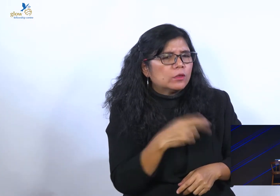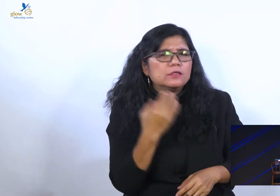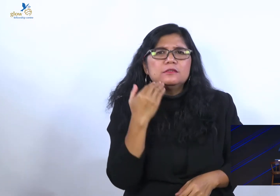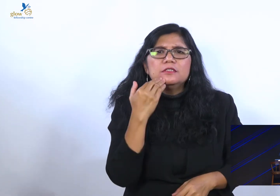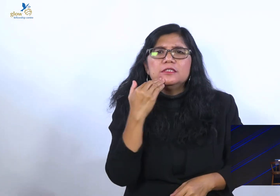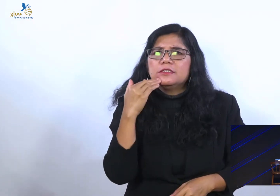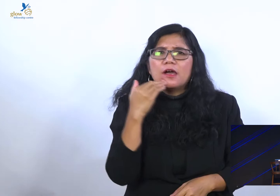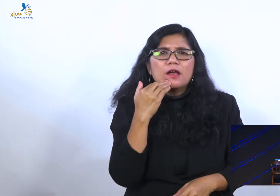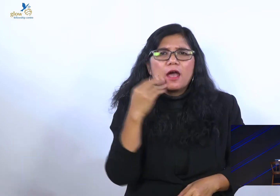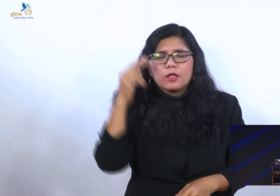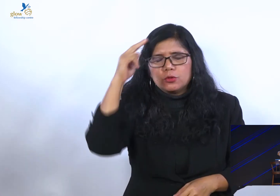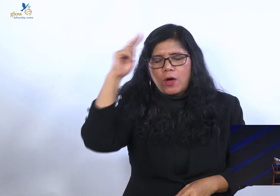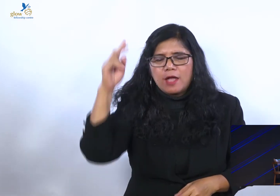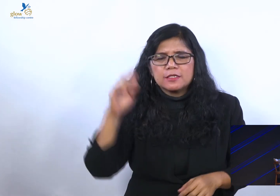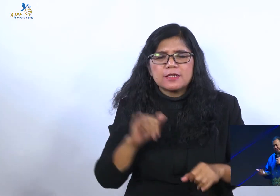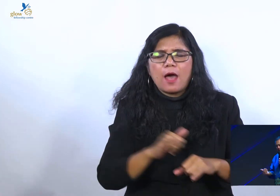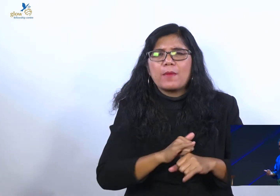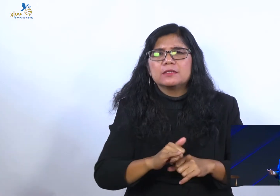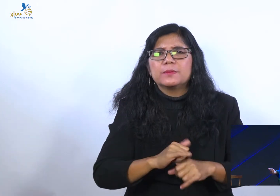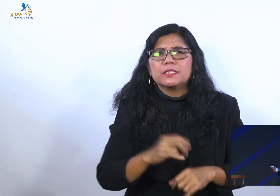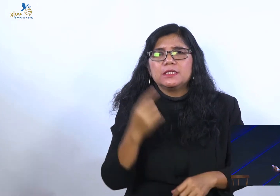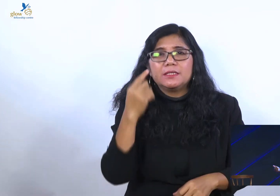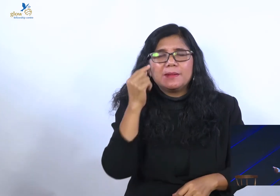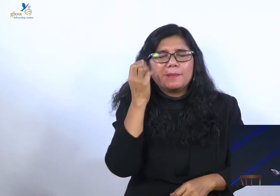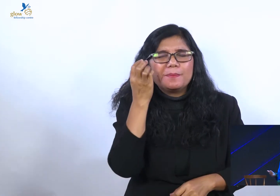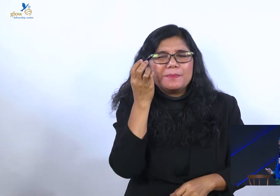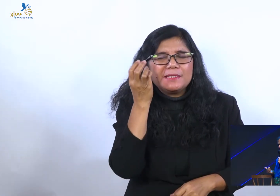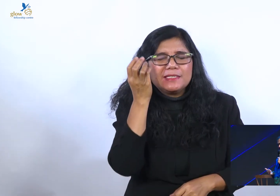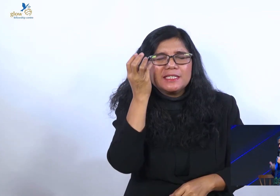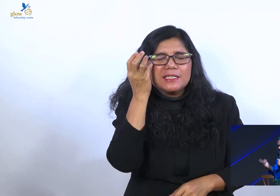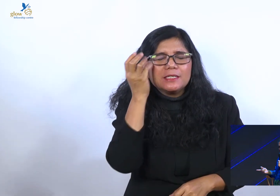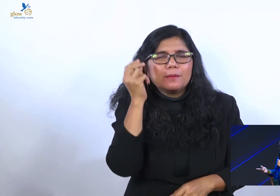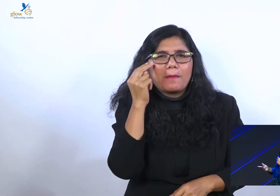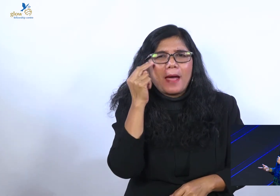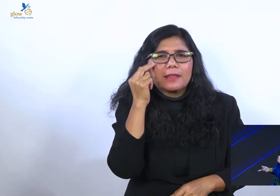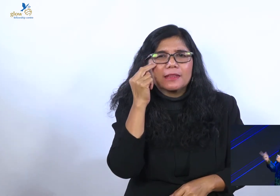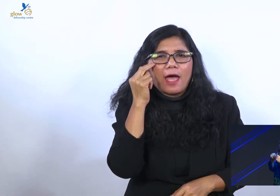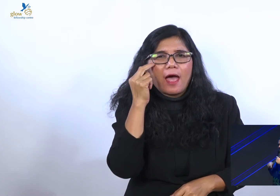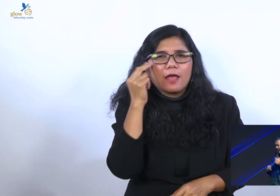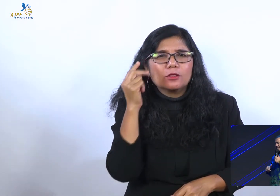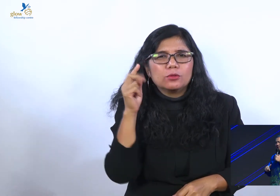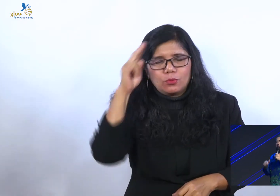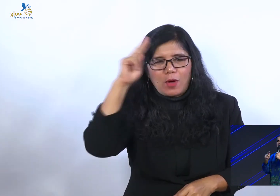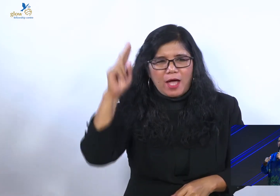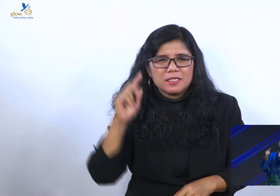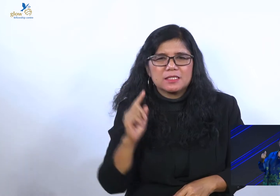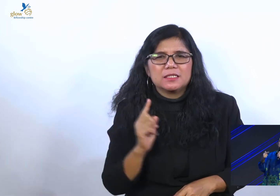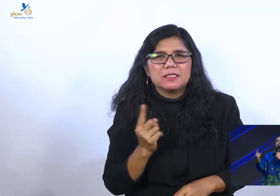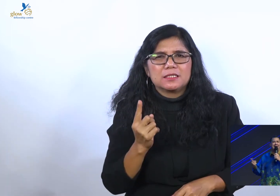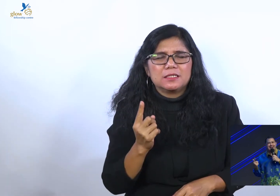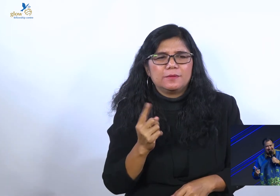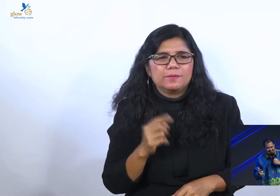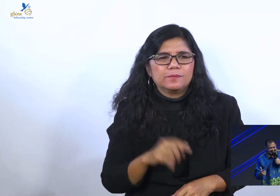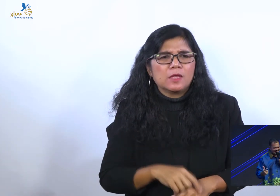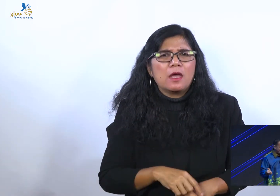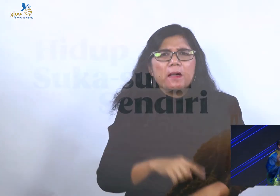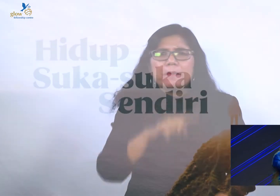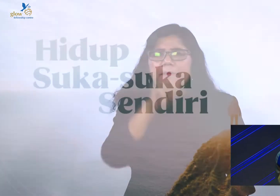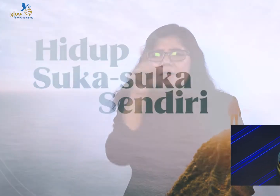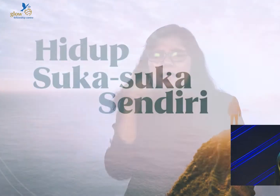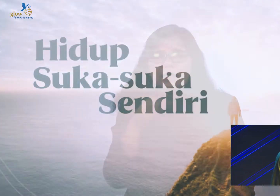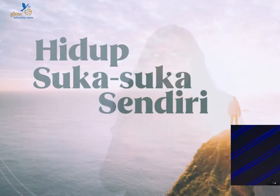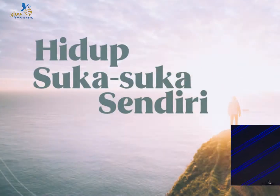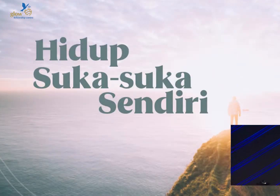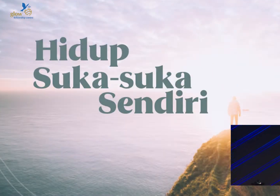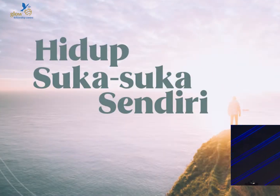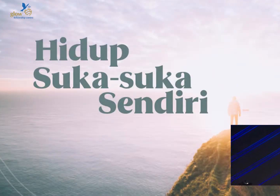seperti biji matanya, jadi harusnya orang benar itu tidak bisa gagal, nah pertanyaannya mengapa orang benar gagal, nah